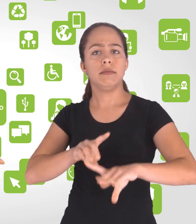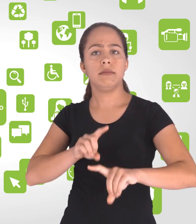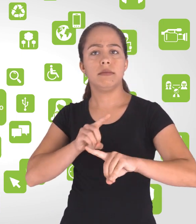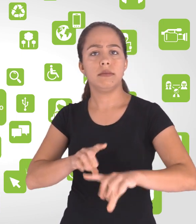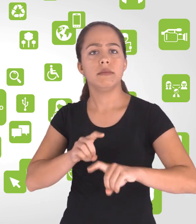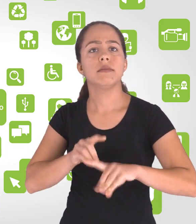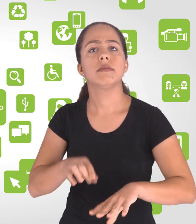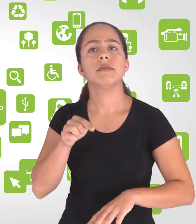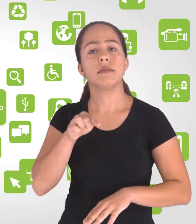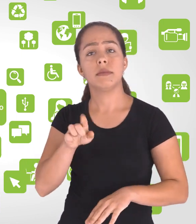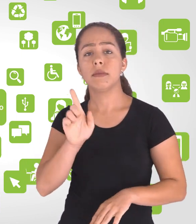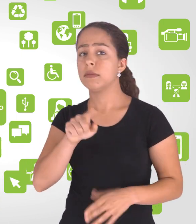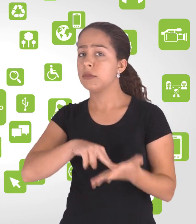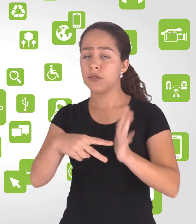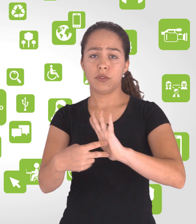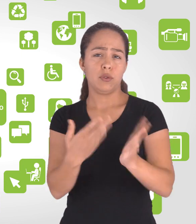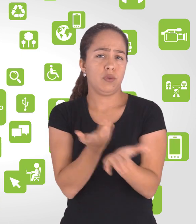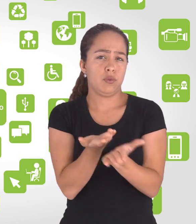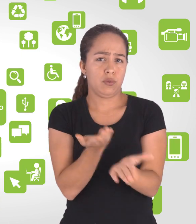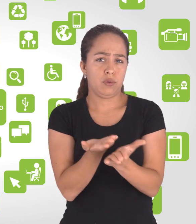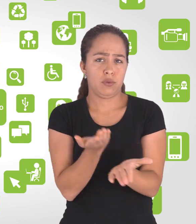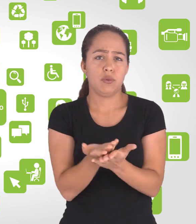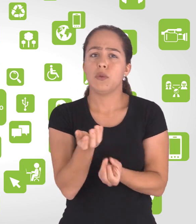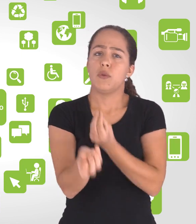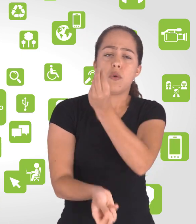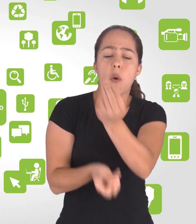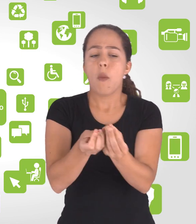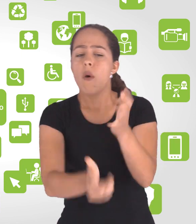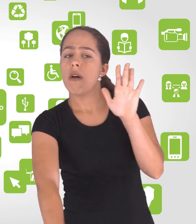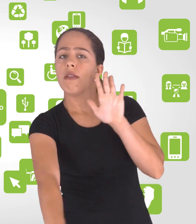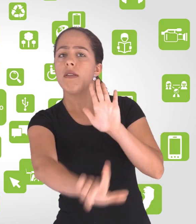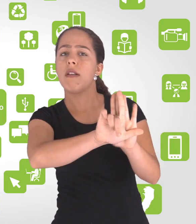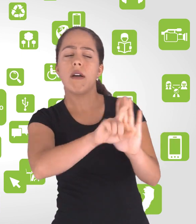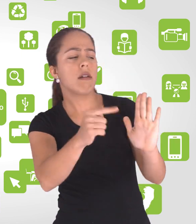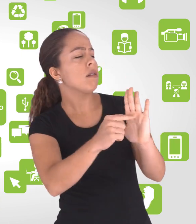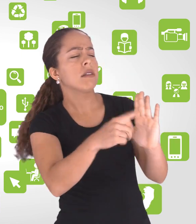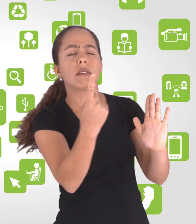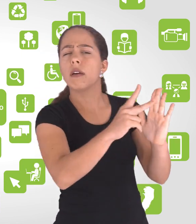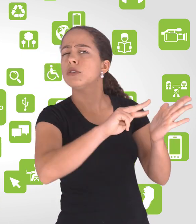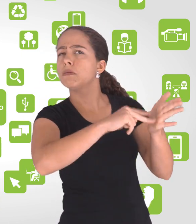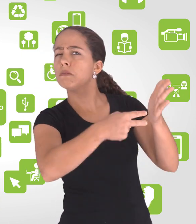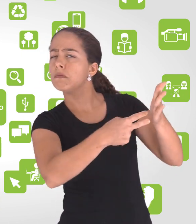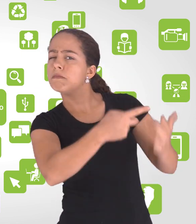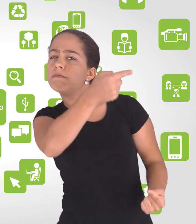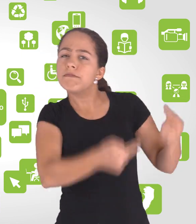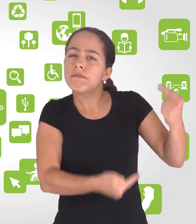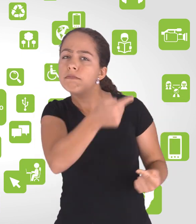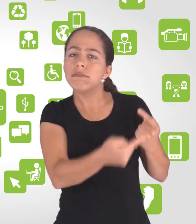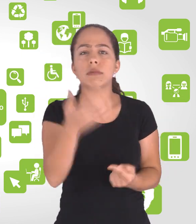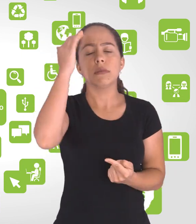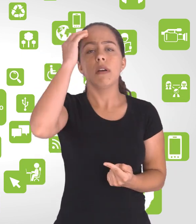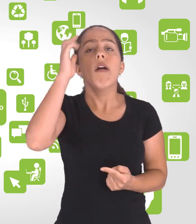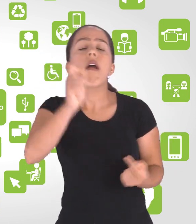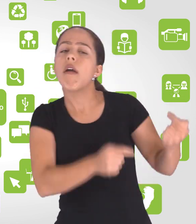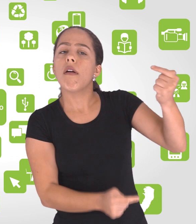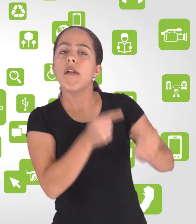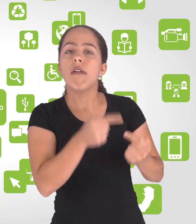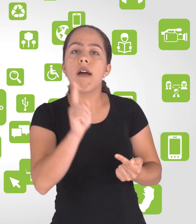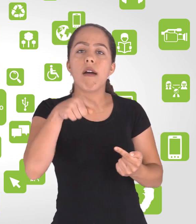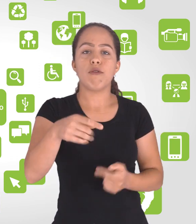no ordenamento e que têm atendimento obrigatório por todos. O costume é uma conduta reiterada, repetida por um